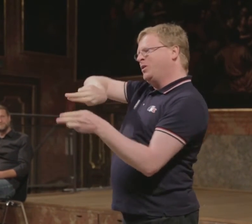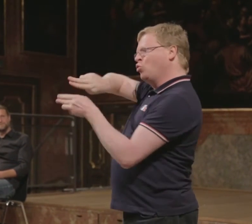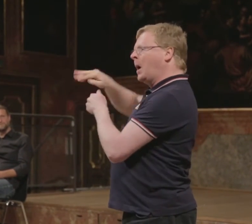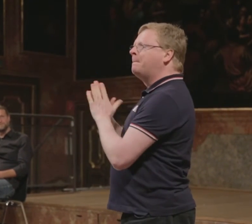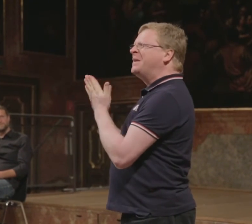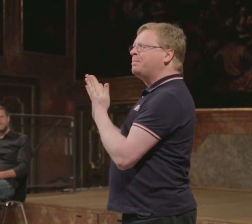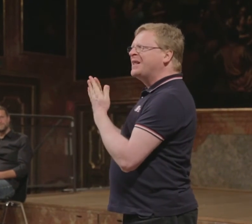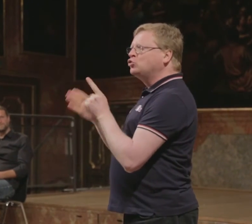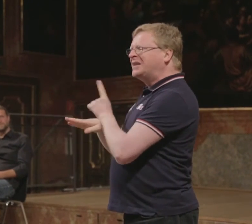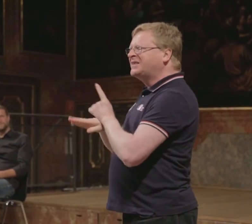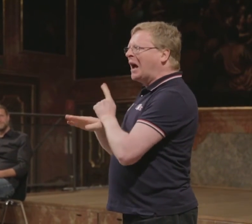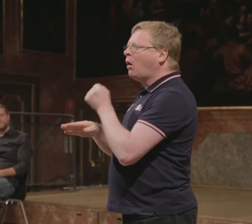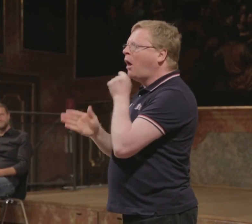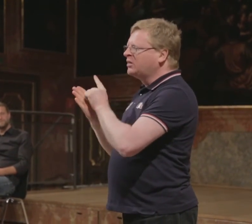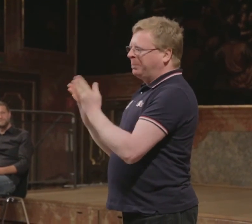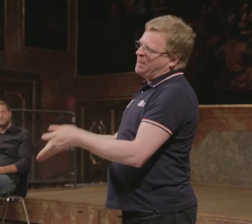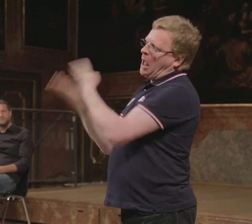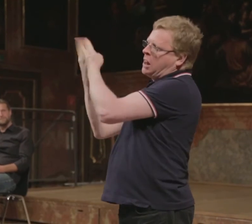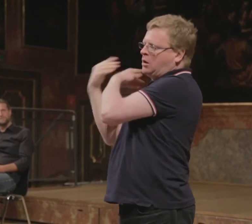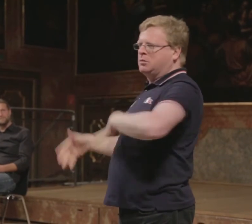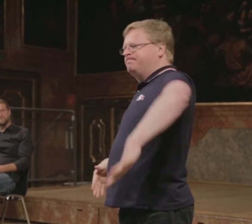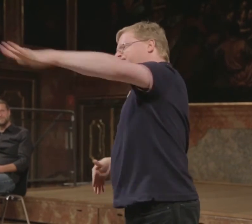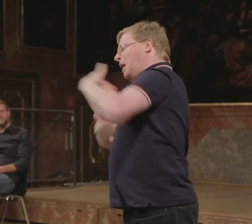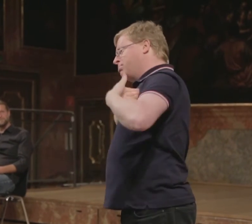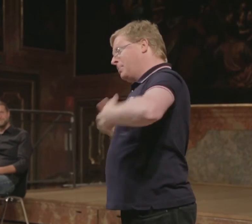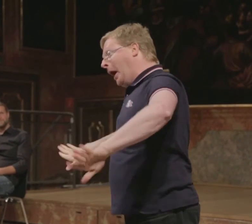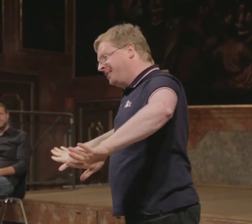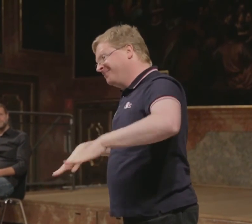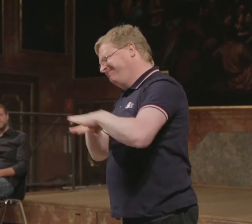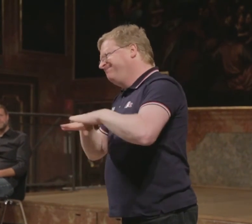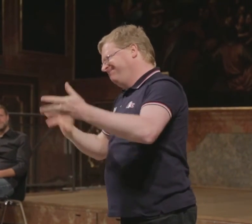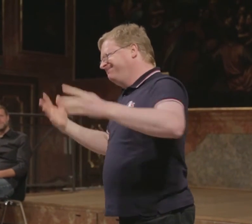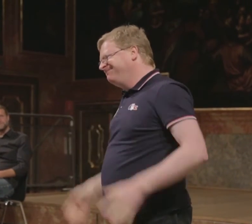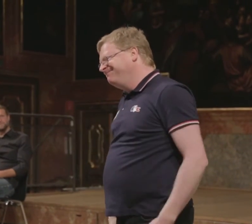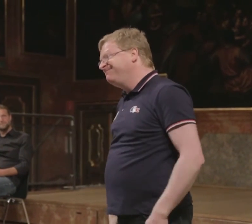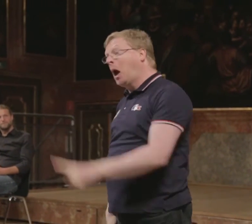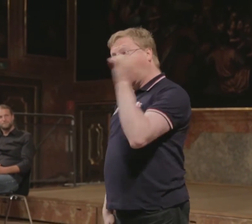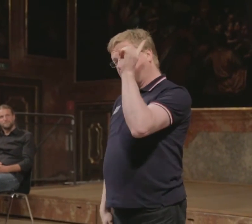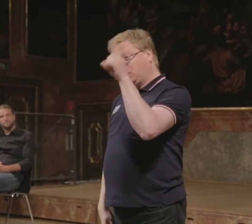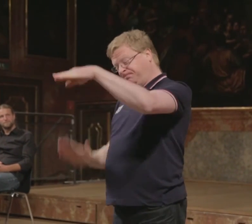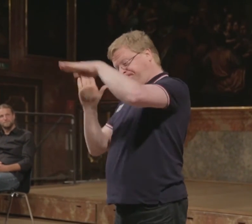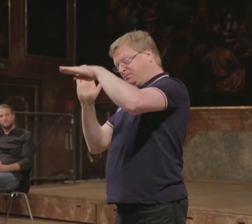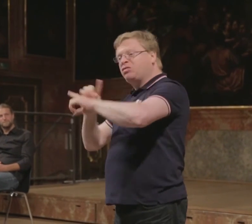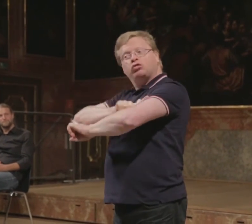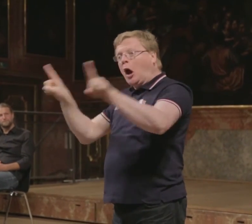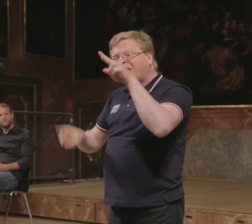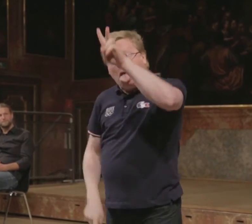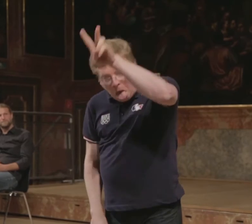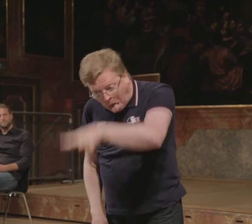bewertet. Wenn er etwas Schönes anhat, dann eben nicht. Die Lösung ist Nacktheit. Wir sollten